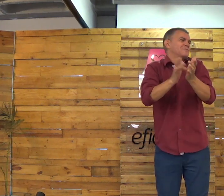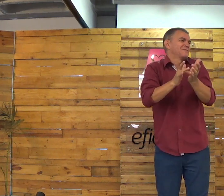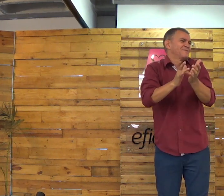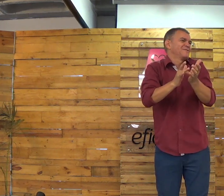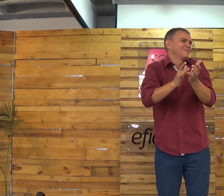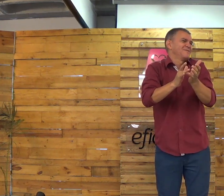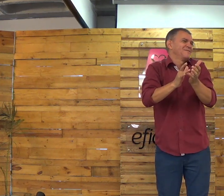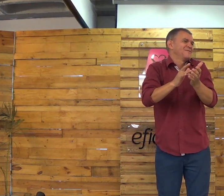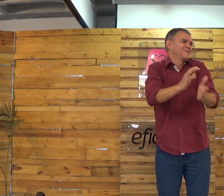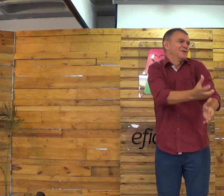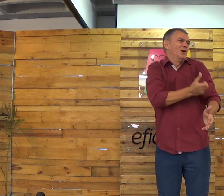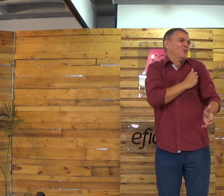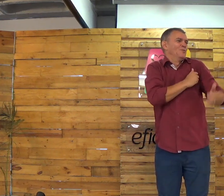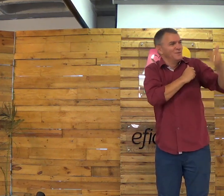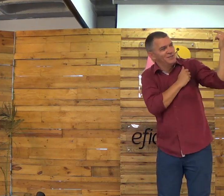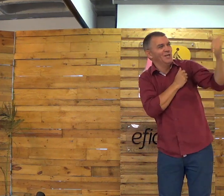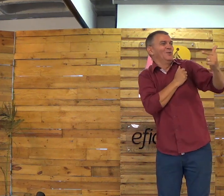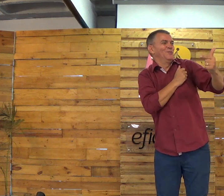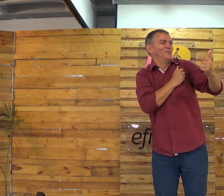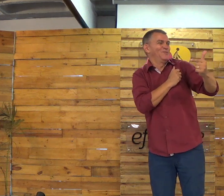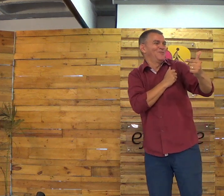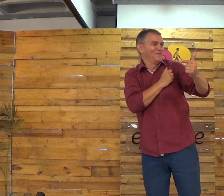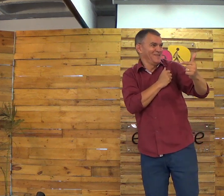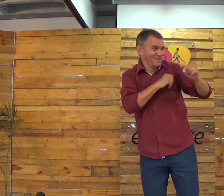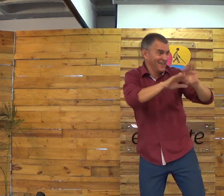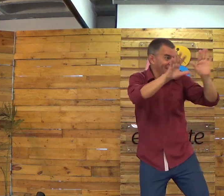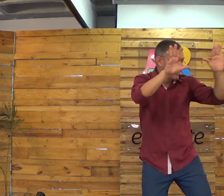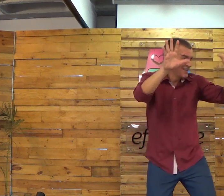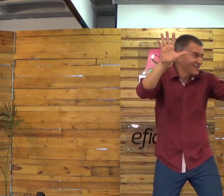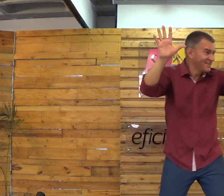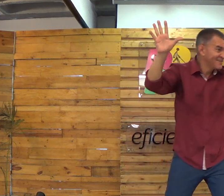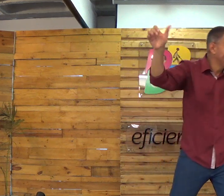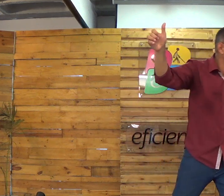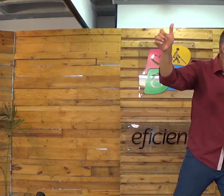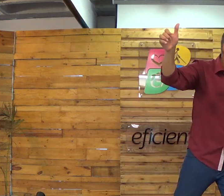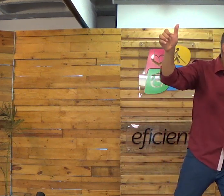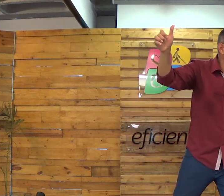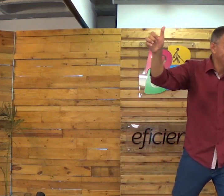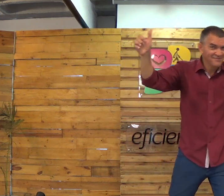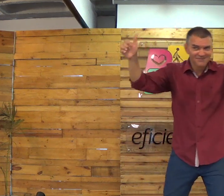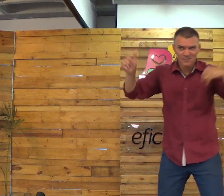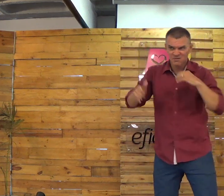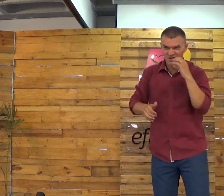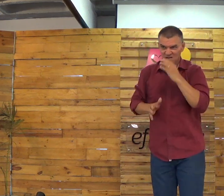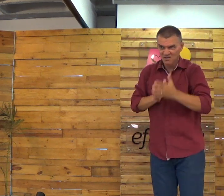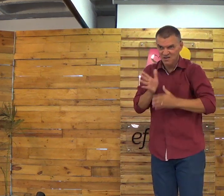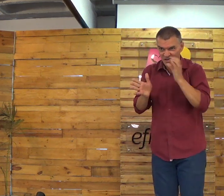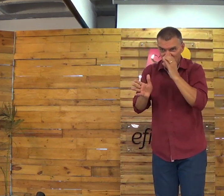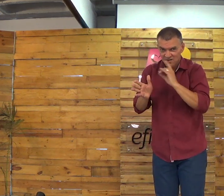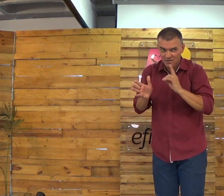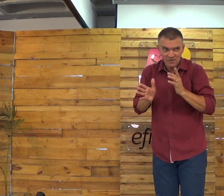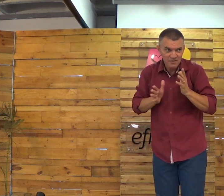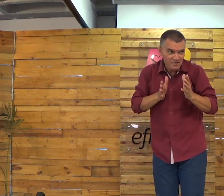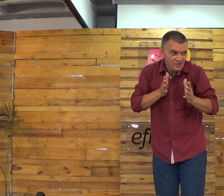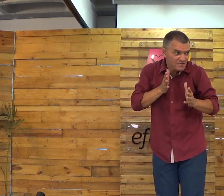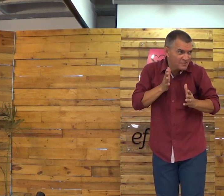As pessoas que vão aprendendo passo a passo, vão conhecendo a Jesus. Certo? Está muito rápido.